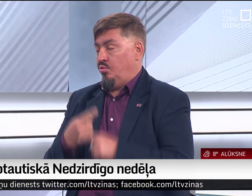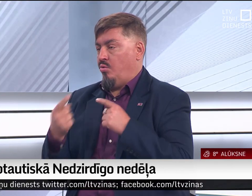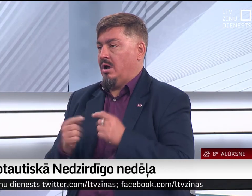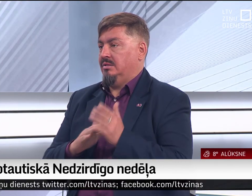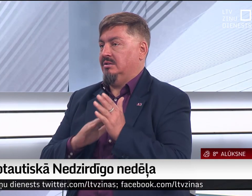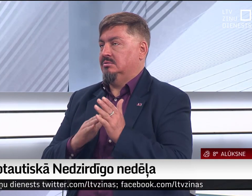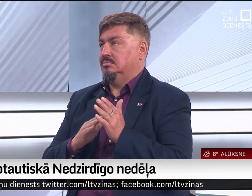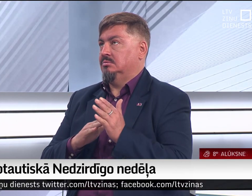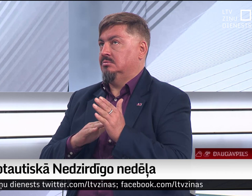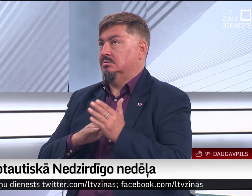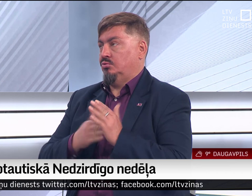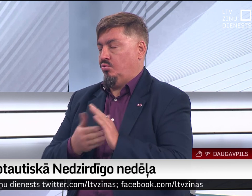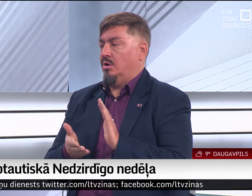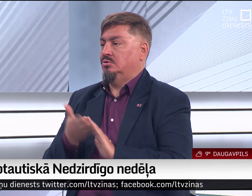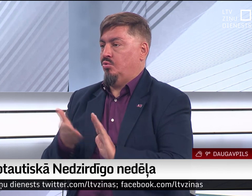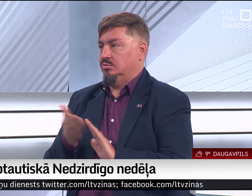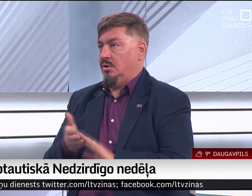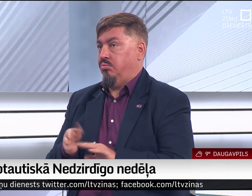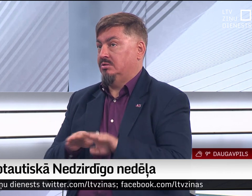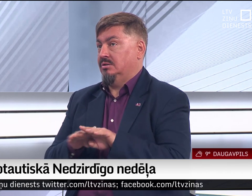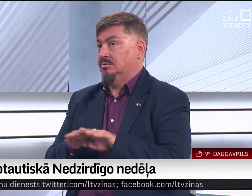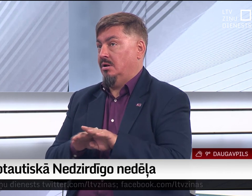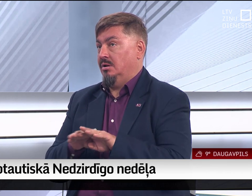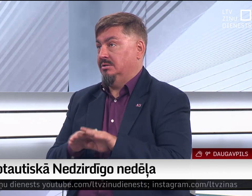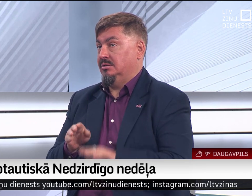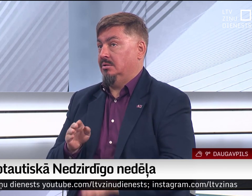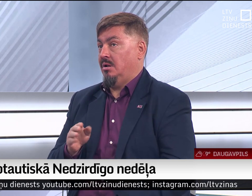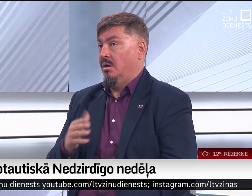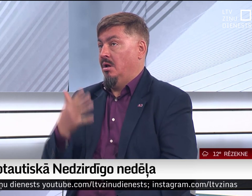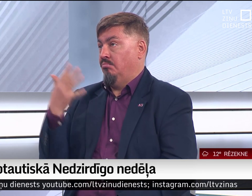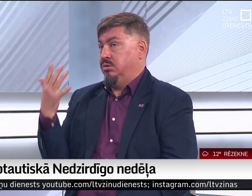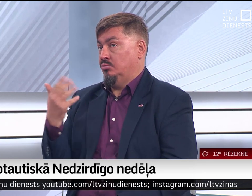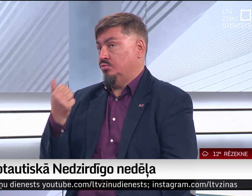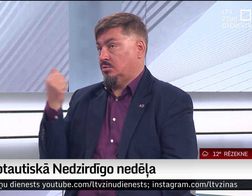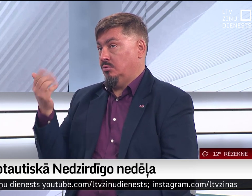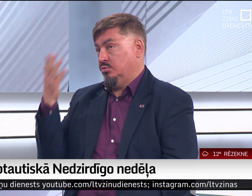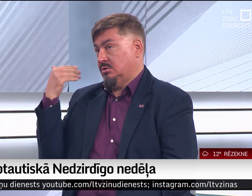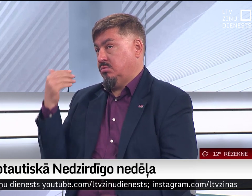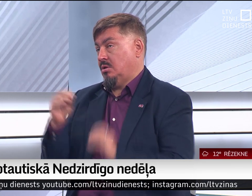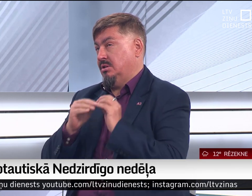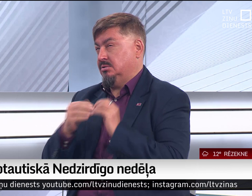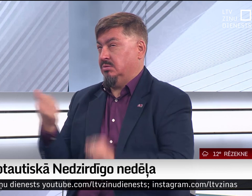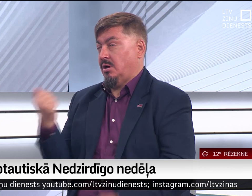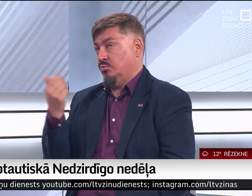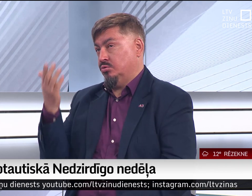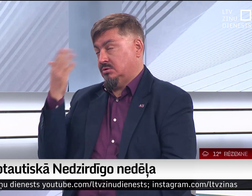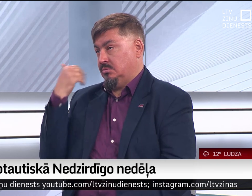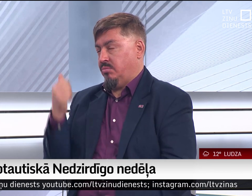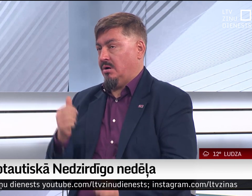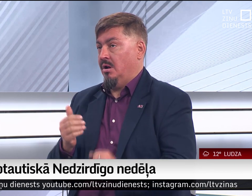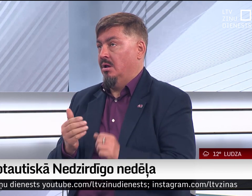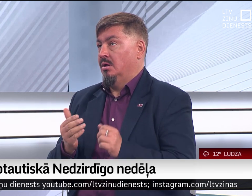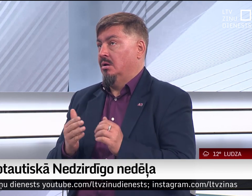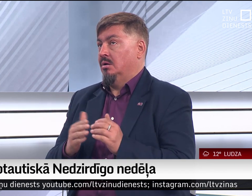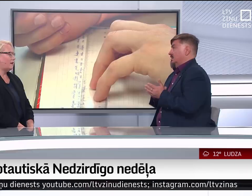Var teikt, ka gada no gada situācija, protams, uzlabojās. Ja salīdzina piecus gadus atpakaļ vai desmit